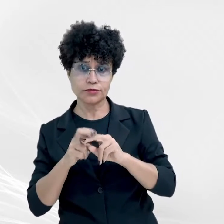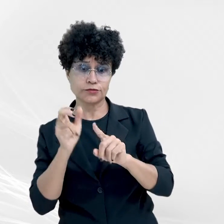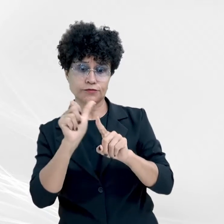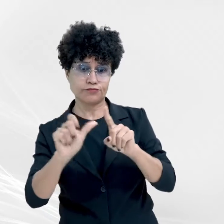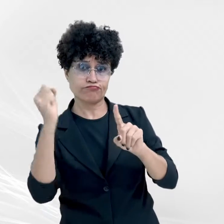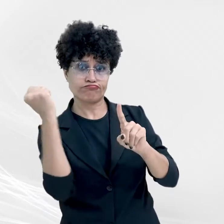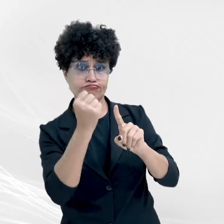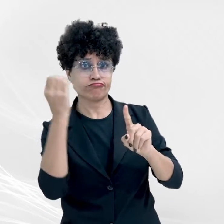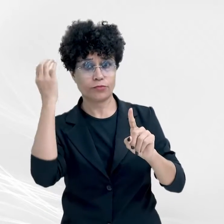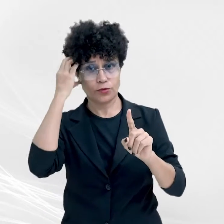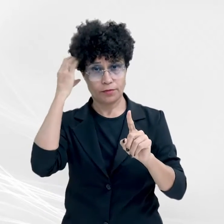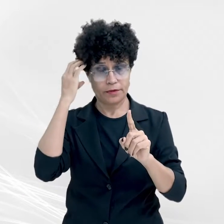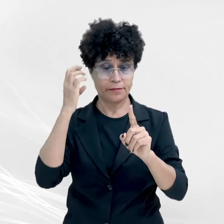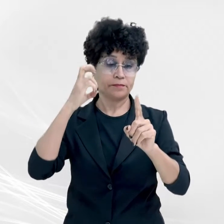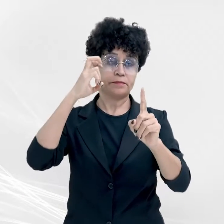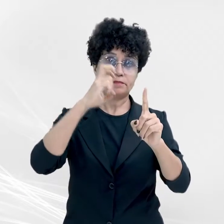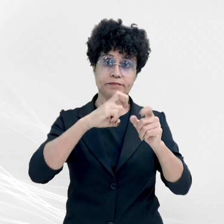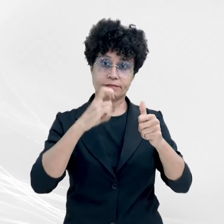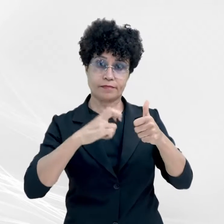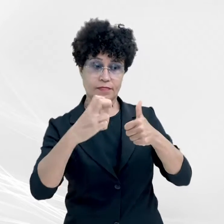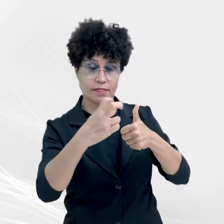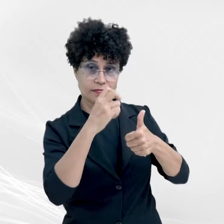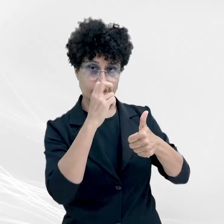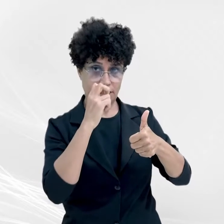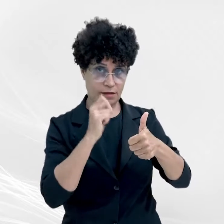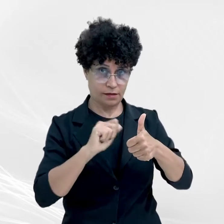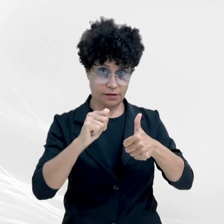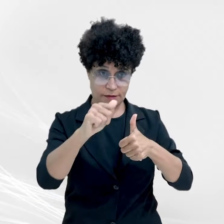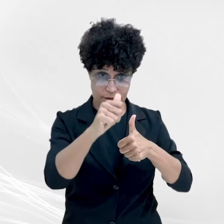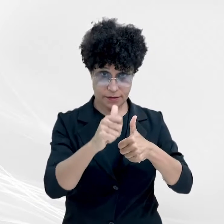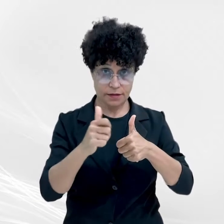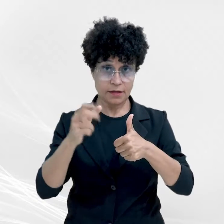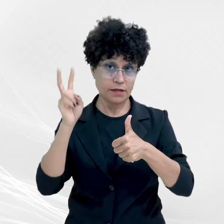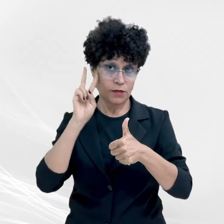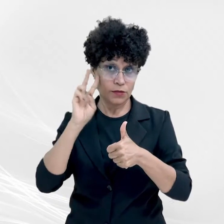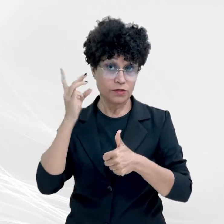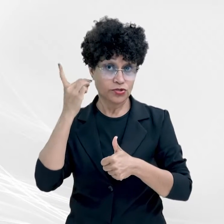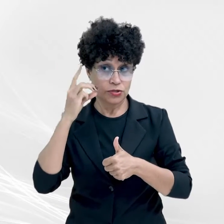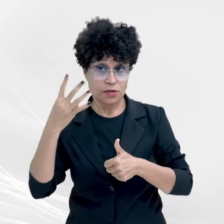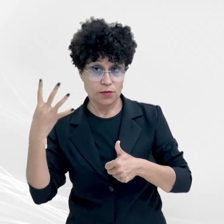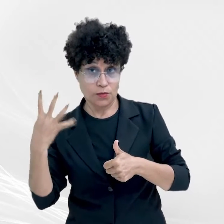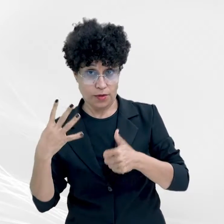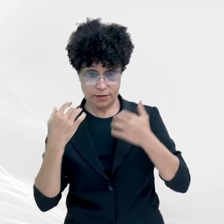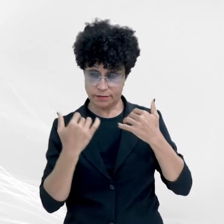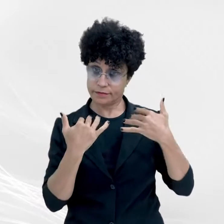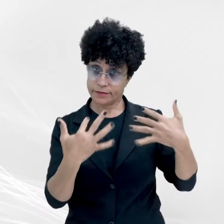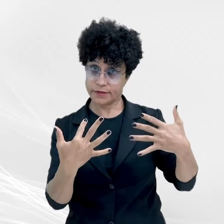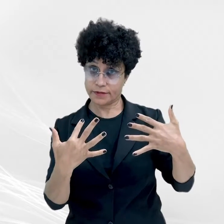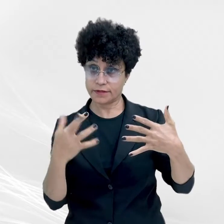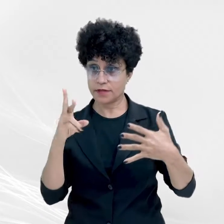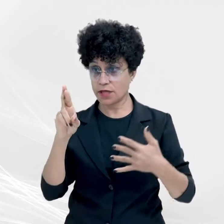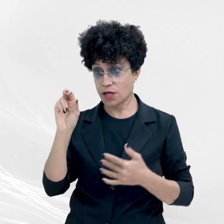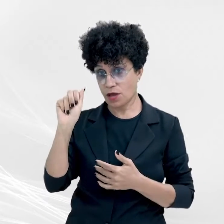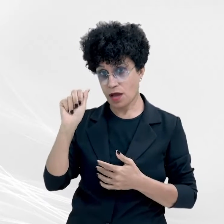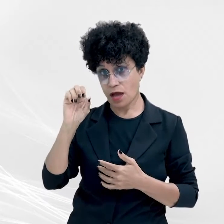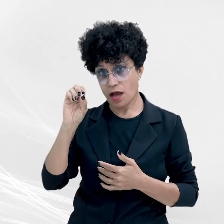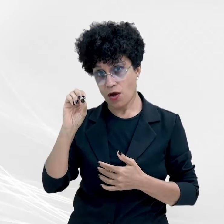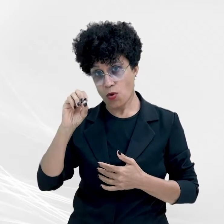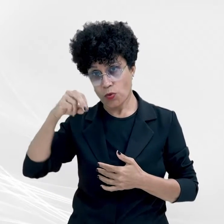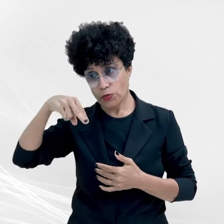sessão do Tribunal do Júri, realizada nesta segunda-feira, dia 4, em Cuiabá, Raoni Silva de Jesus foi